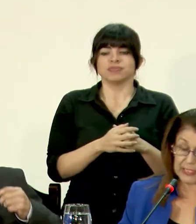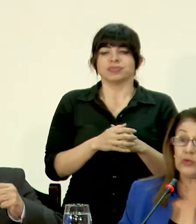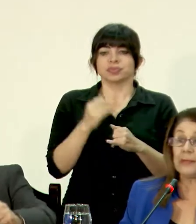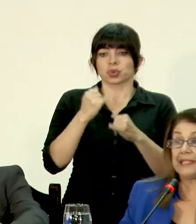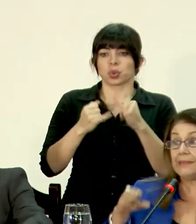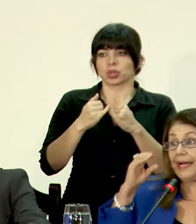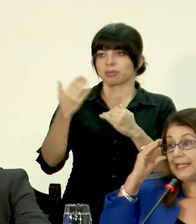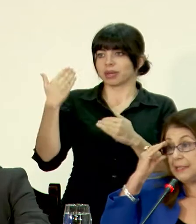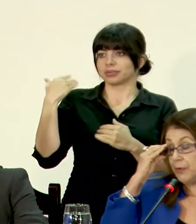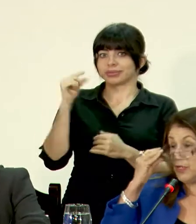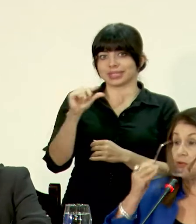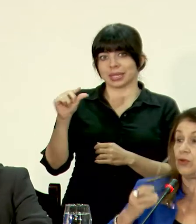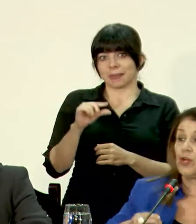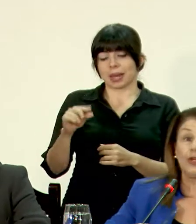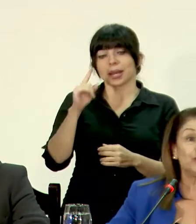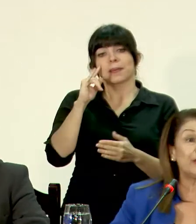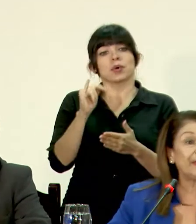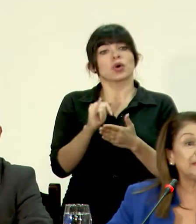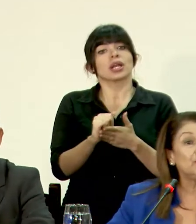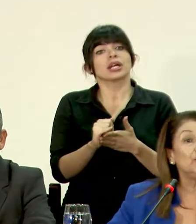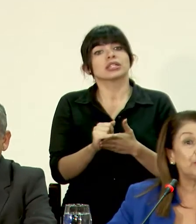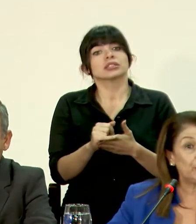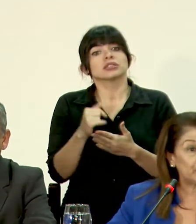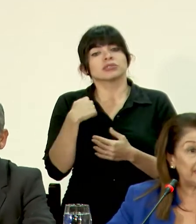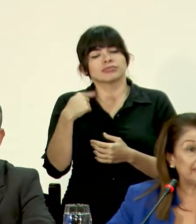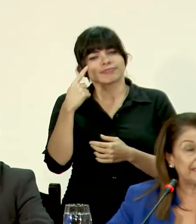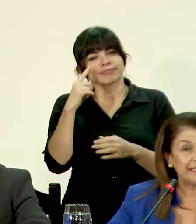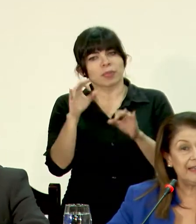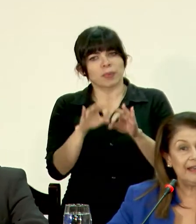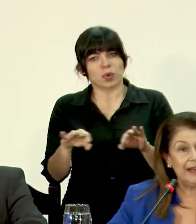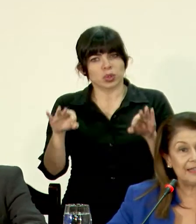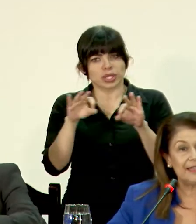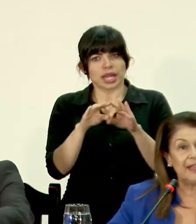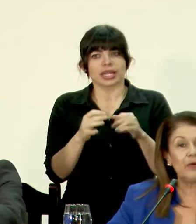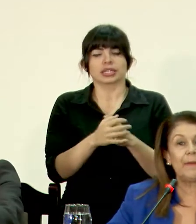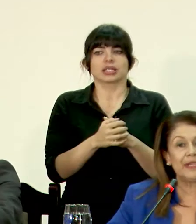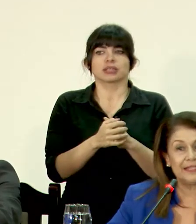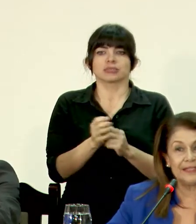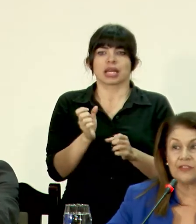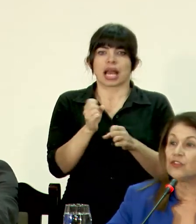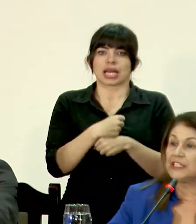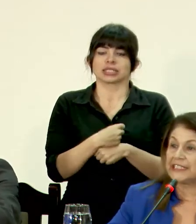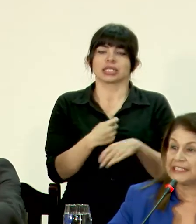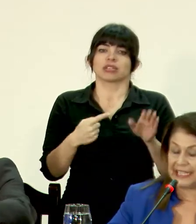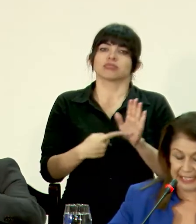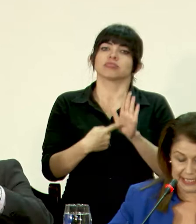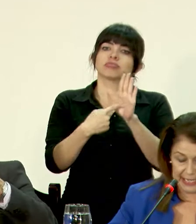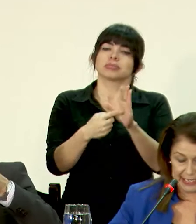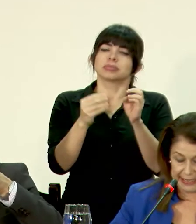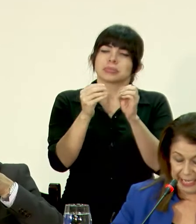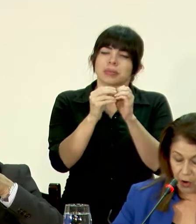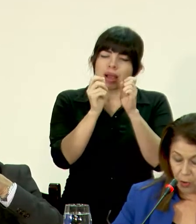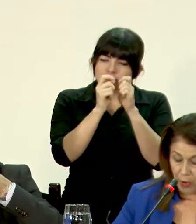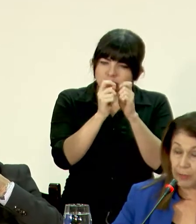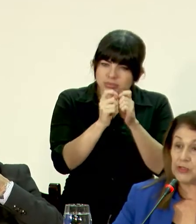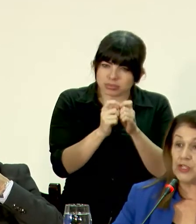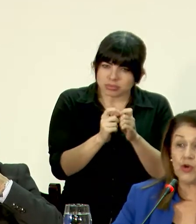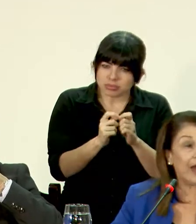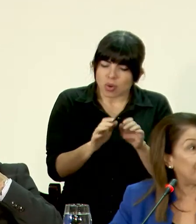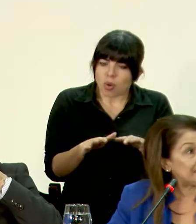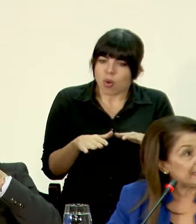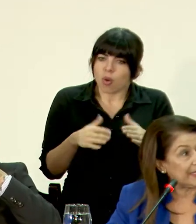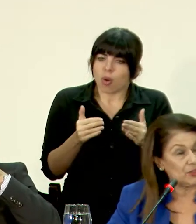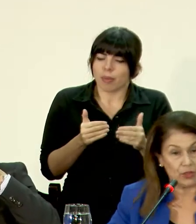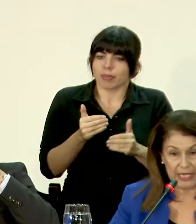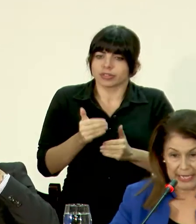últimas semanas y por eso nos ha parecido muy importante hacer una presentación detallada de cómo hemos